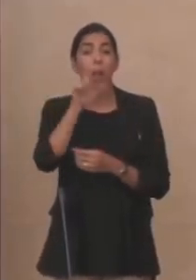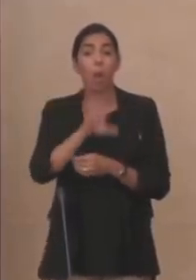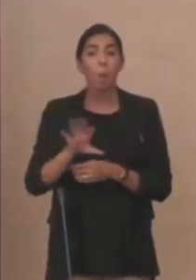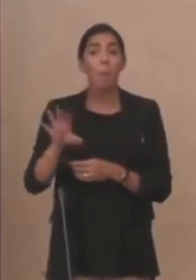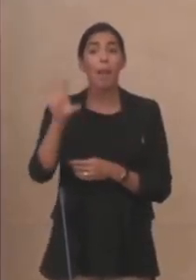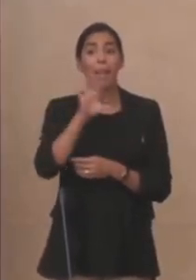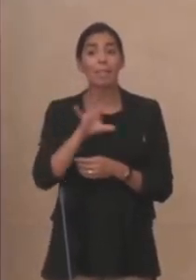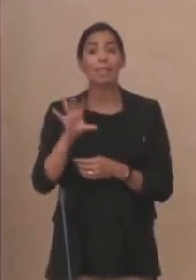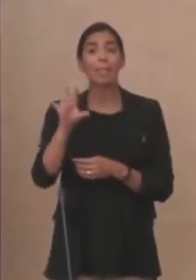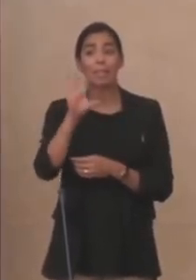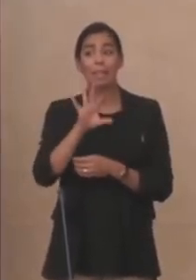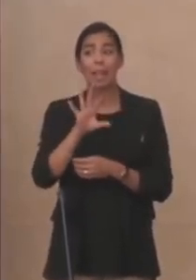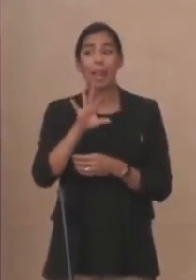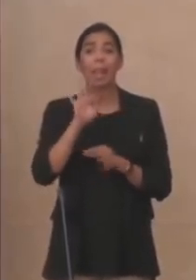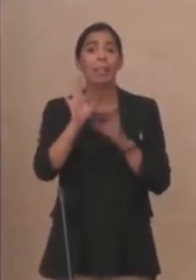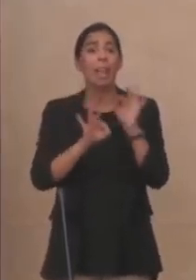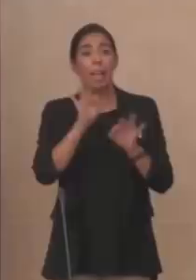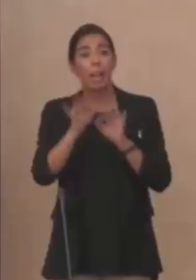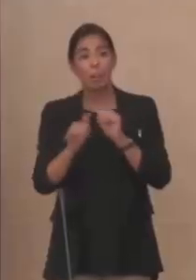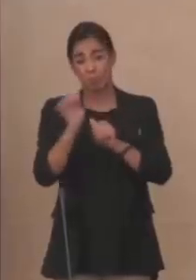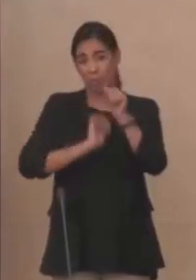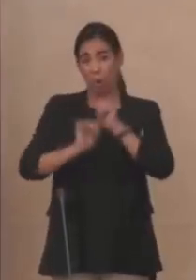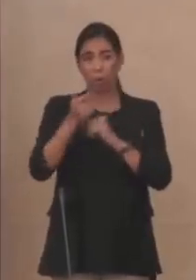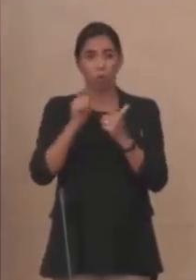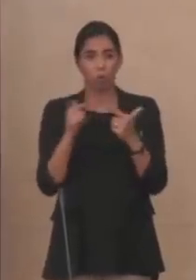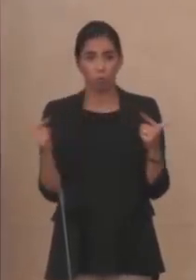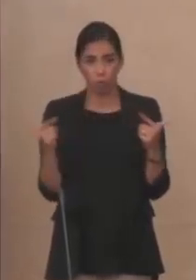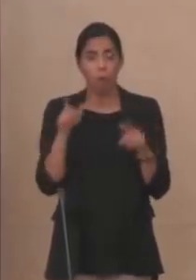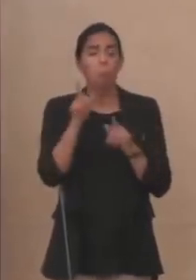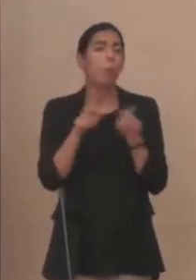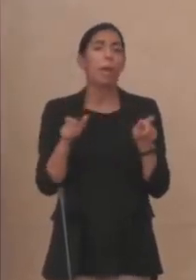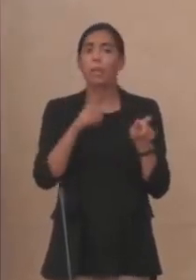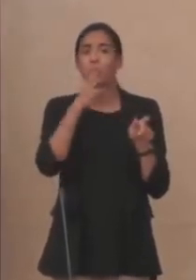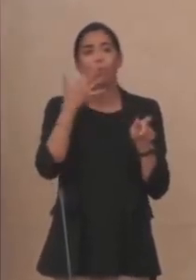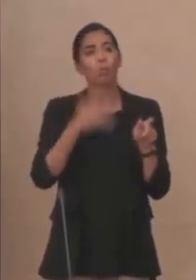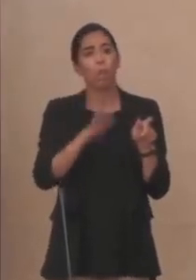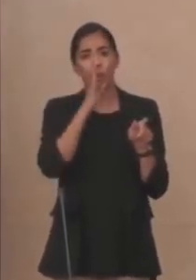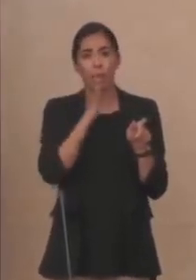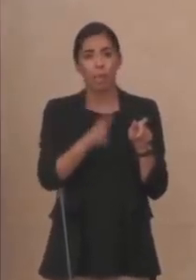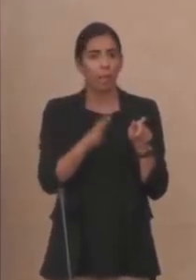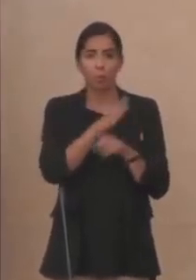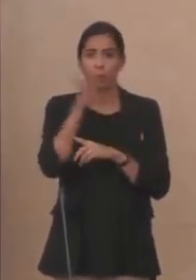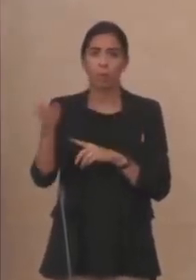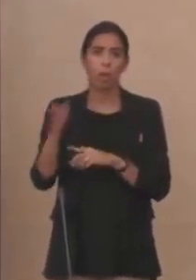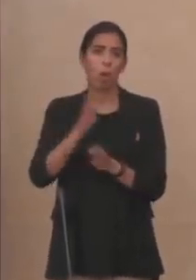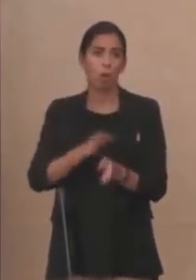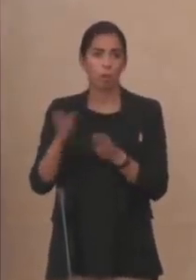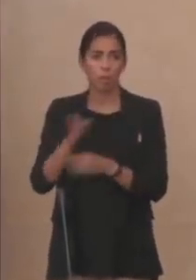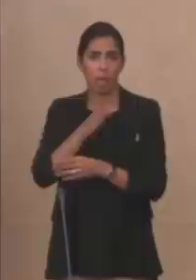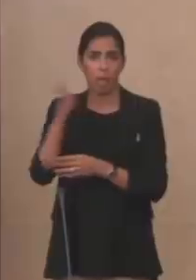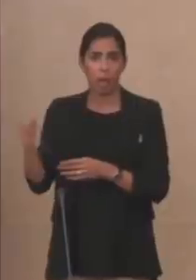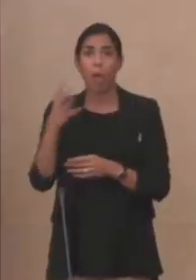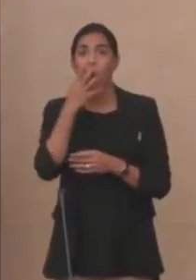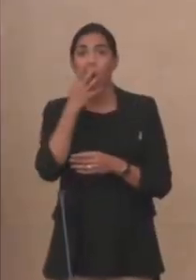facevano terapie precoci. Le persone si recavano direttamente all'ospedale, gli veniva dato l